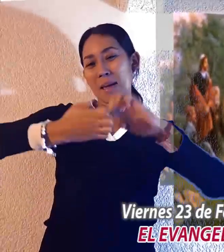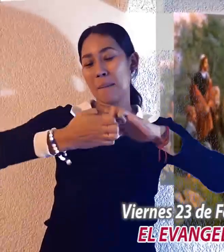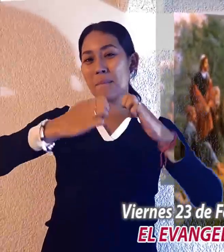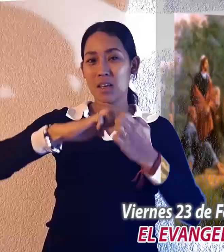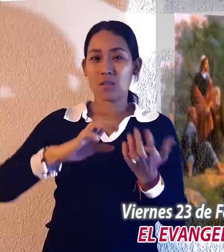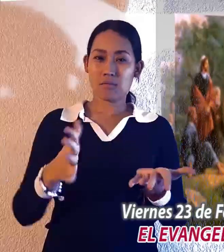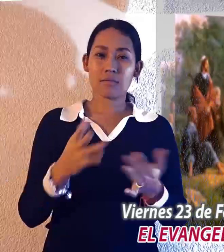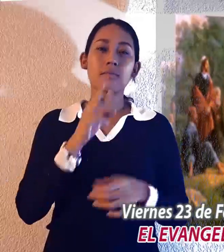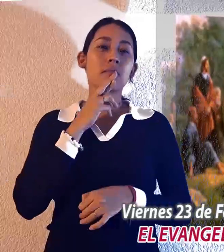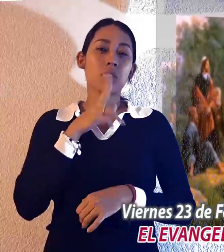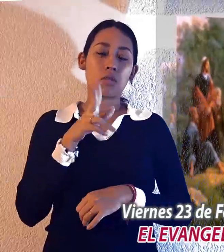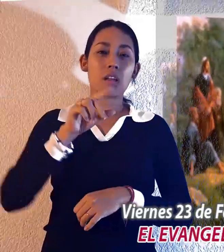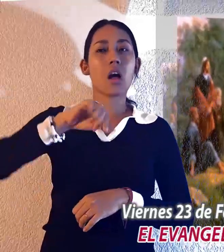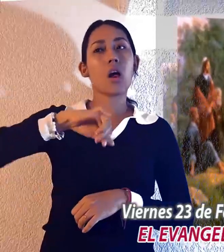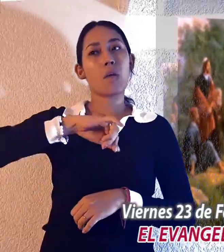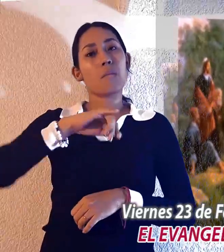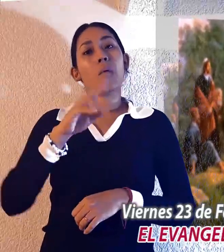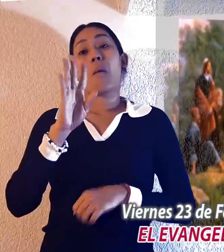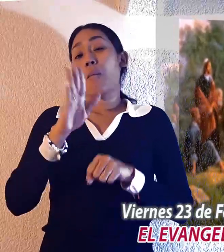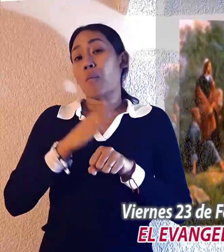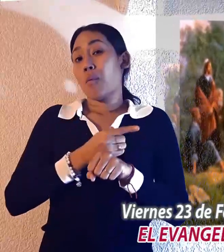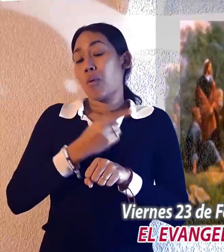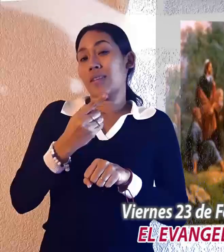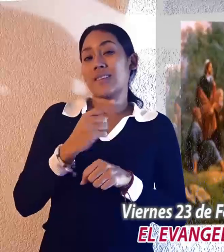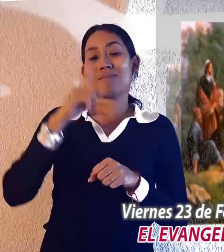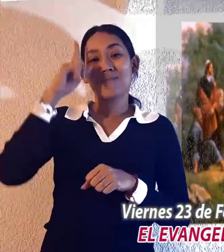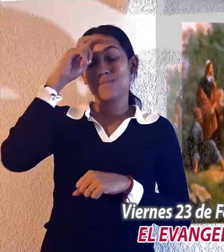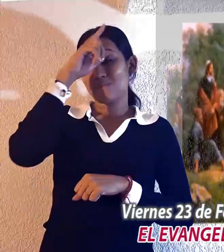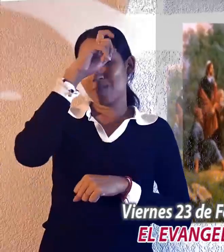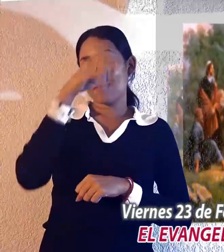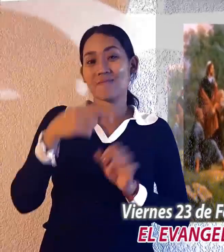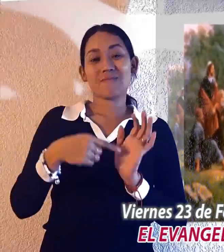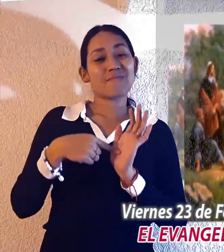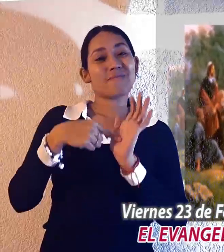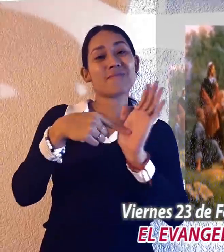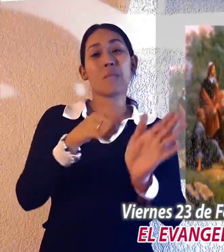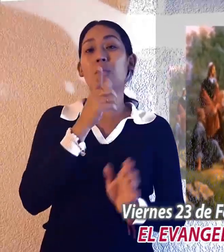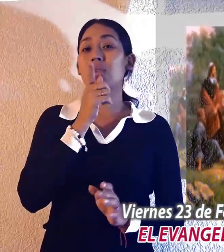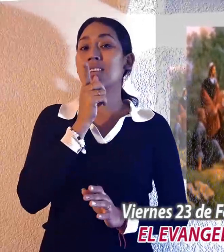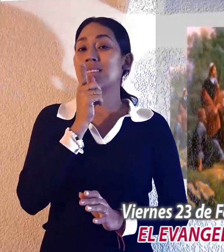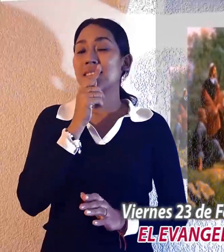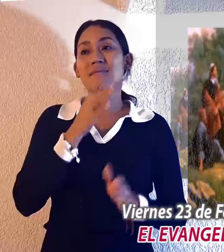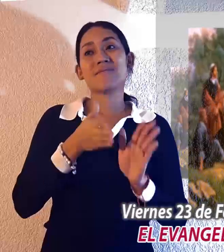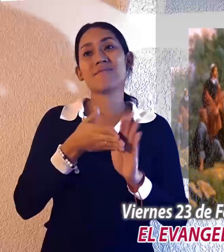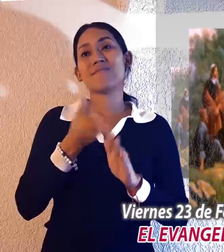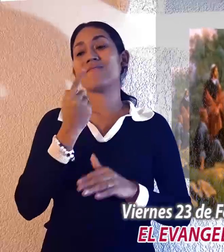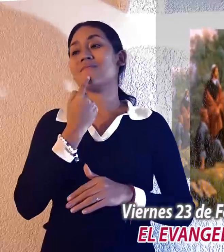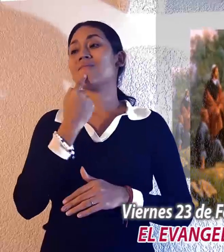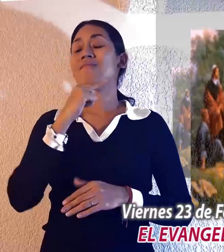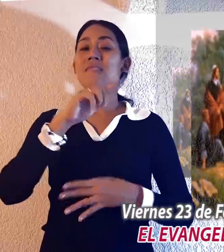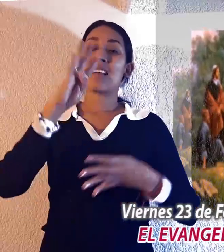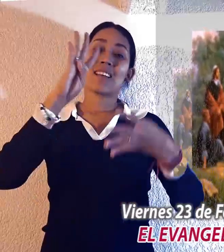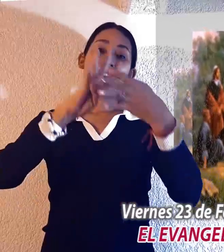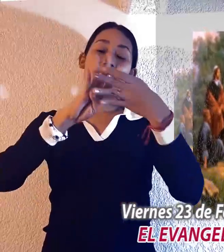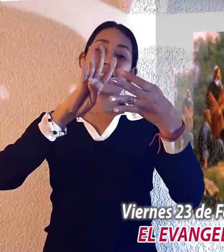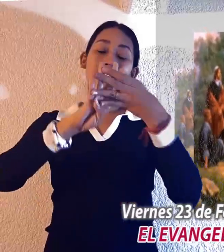sea que te entregue al juez, el juez al policía, y te metan a la cárcel. Te aseguro que